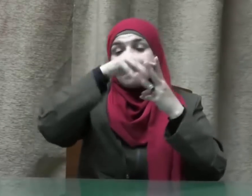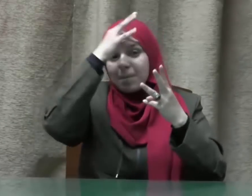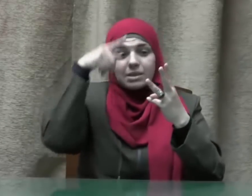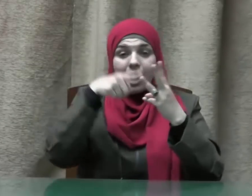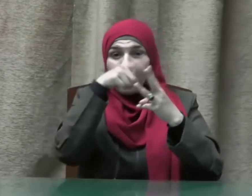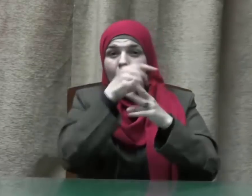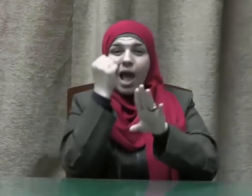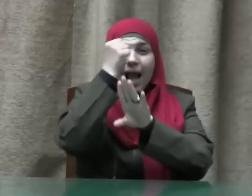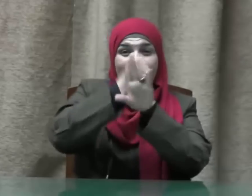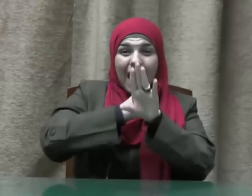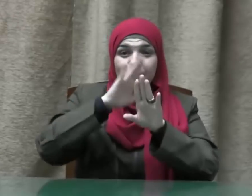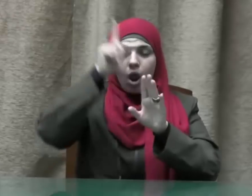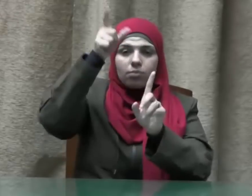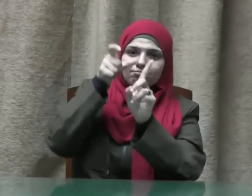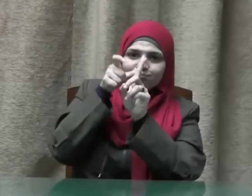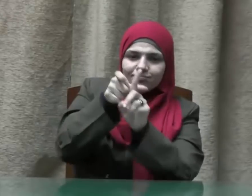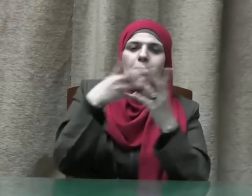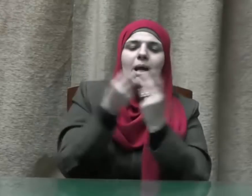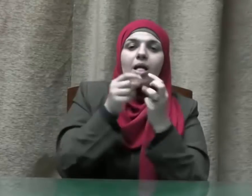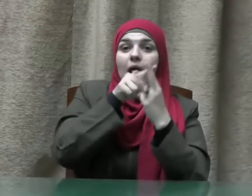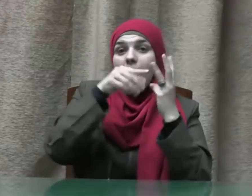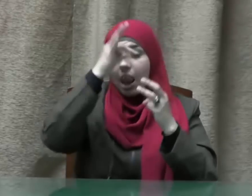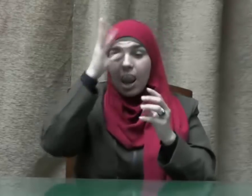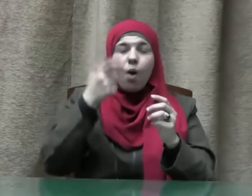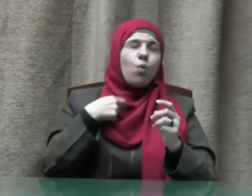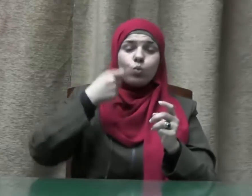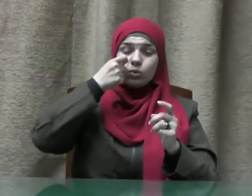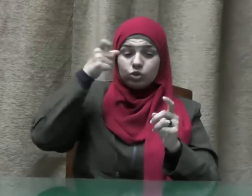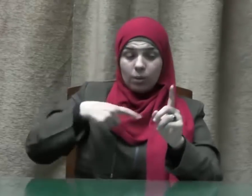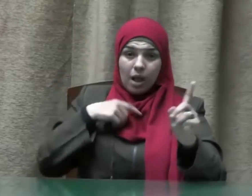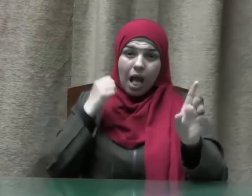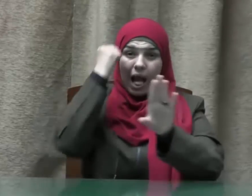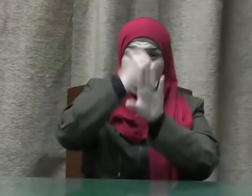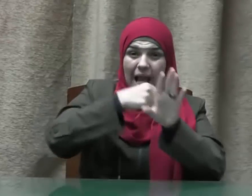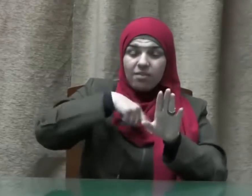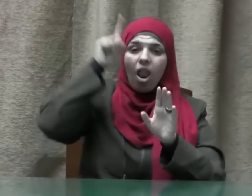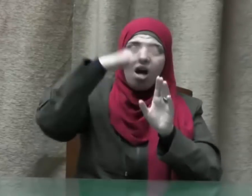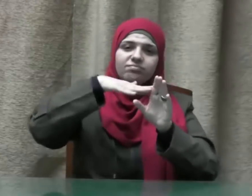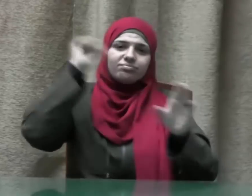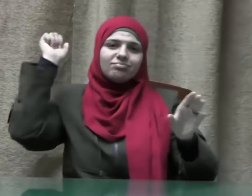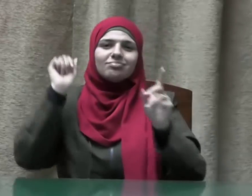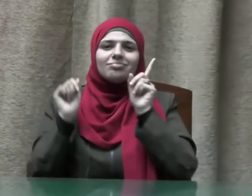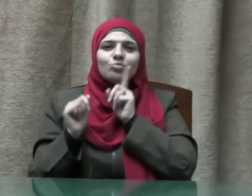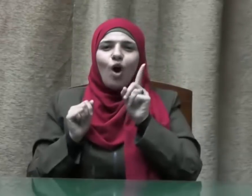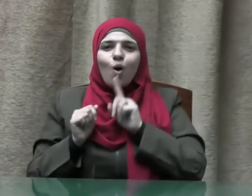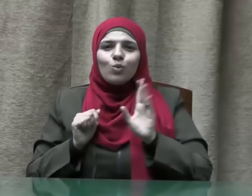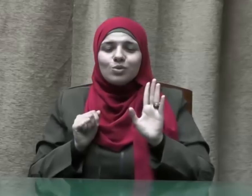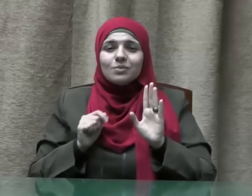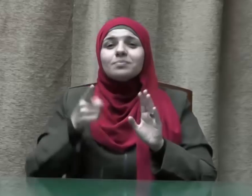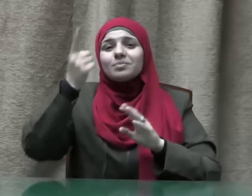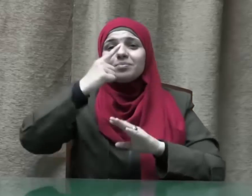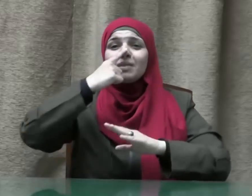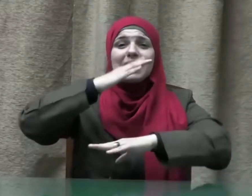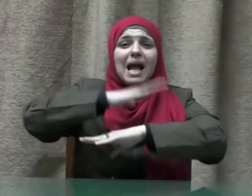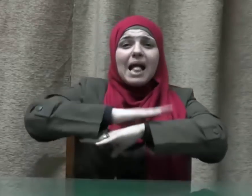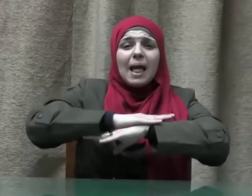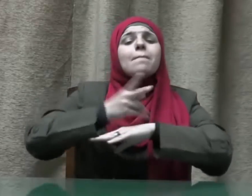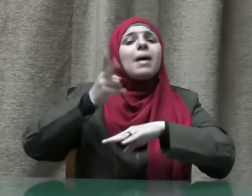فإذا خان خرجت من بينهما ومن الآداب كذلك عدم